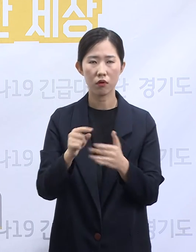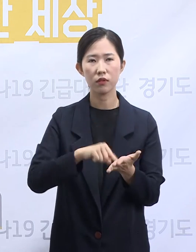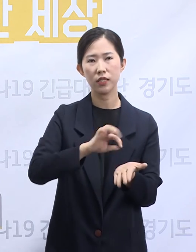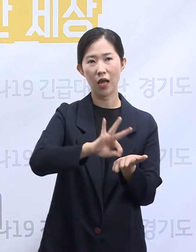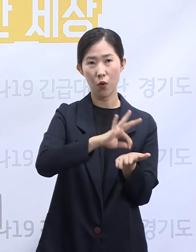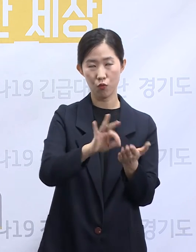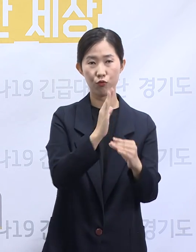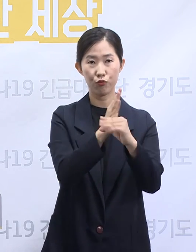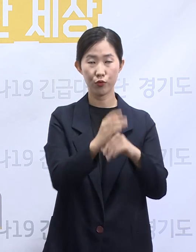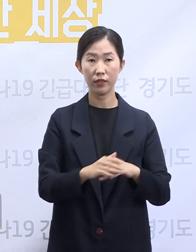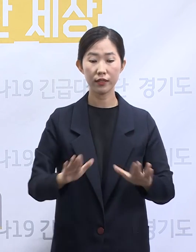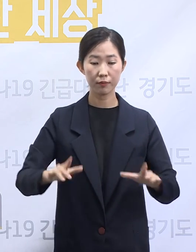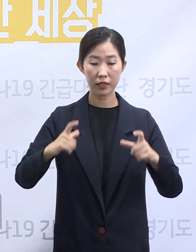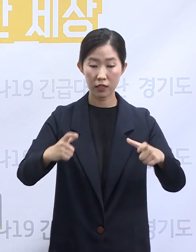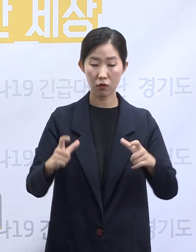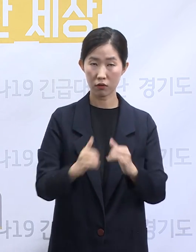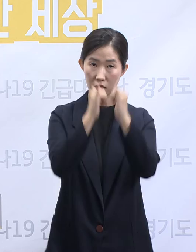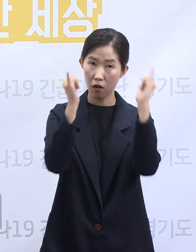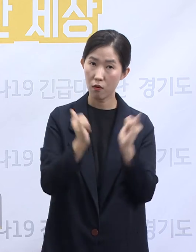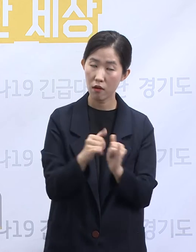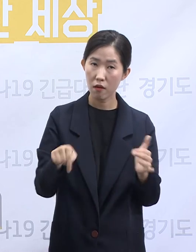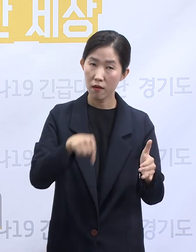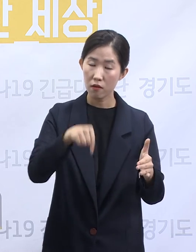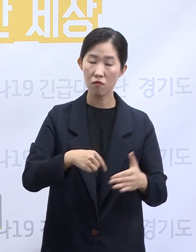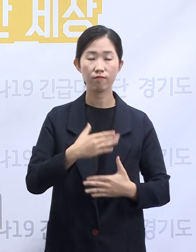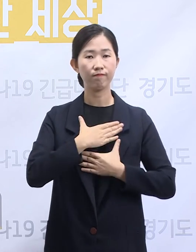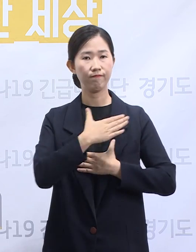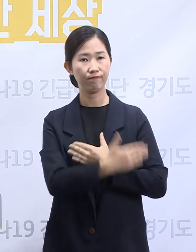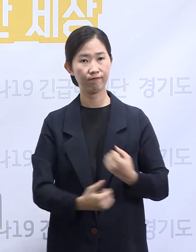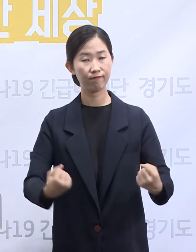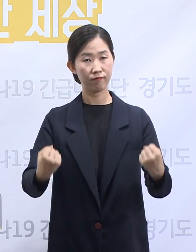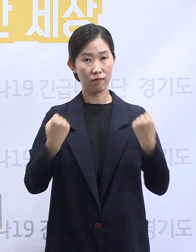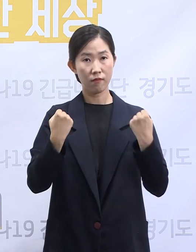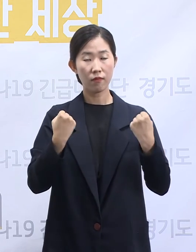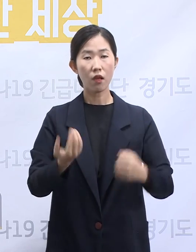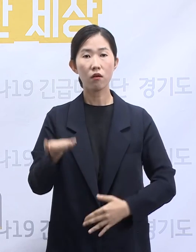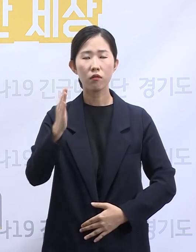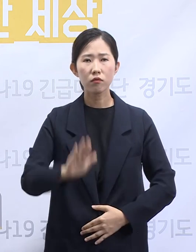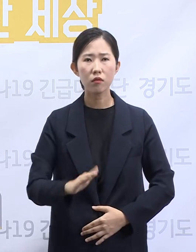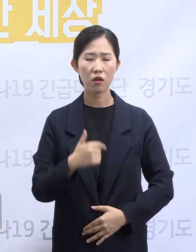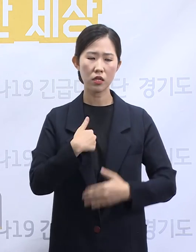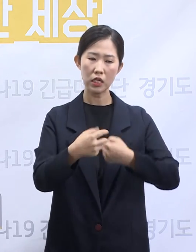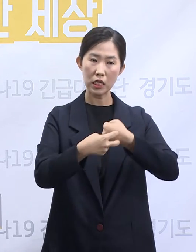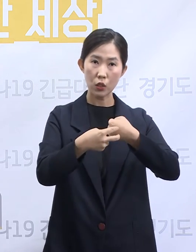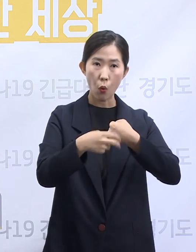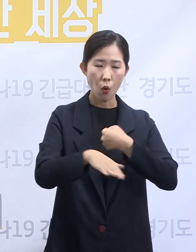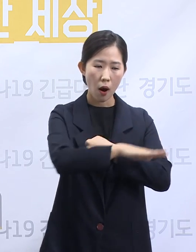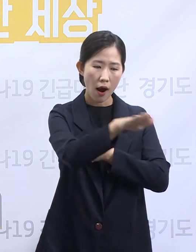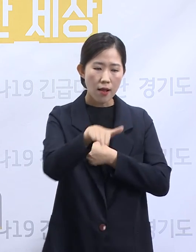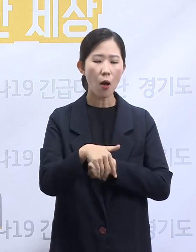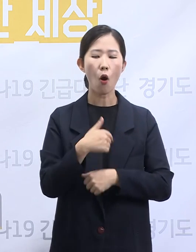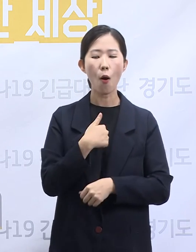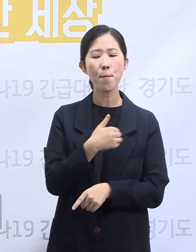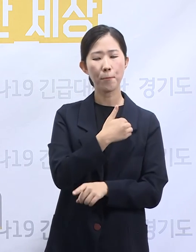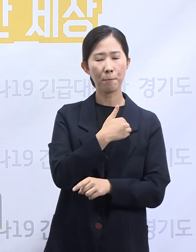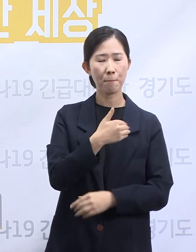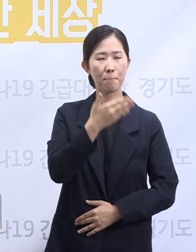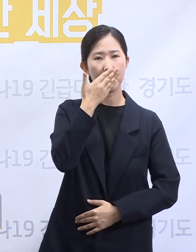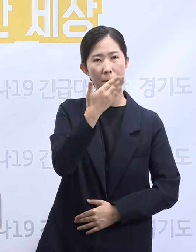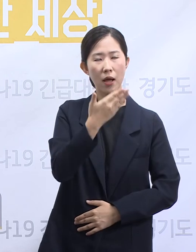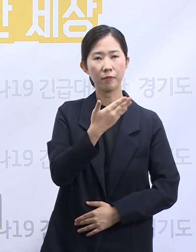지역사회에서 평소 건강하던 사람들의 집단 감염은 의료자원 배분 측면에서 감당할 만한 부하일 수 있습니다. 하지만